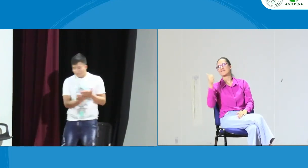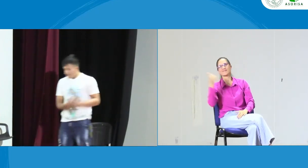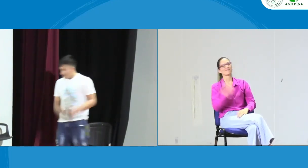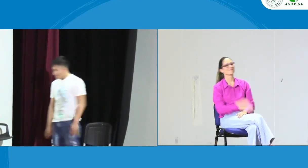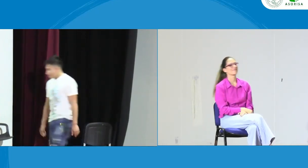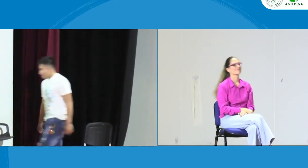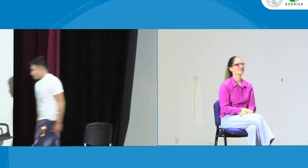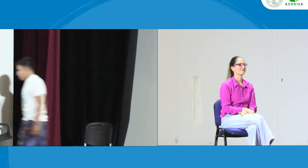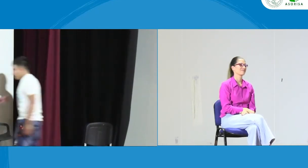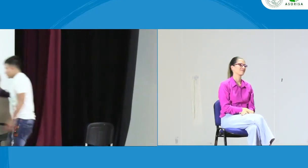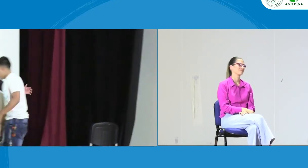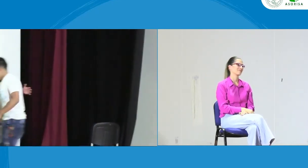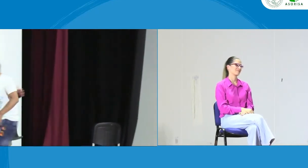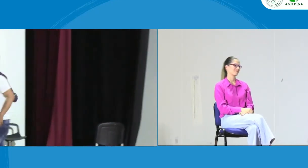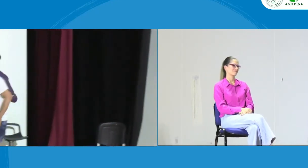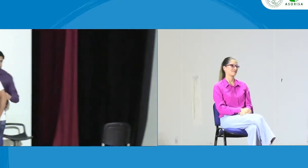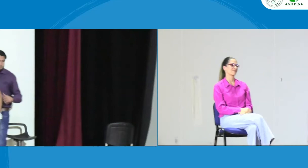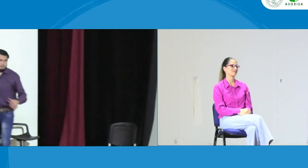este rol en la institución educativa. Gracias. Bien.